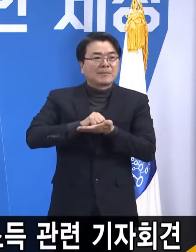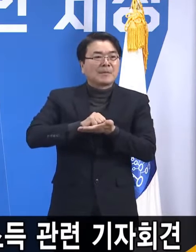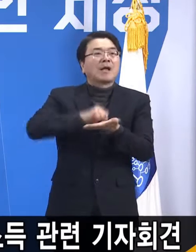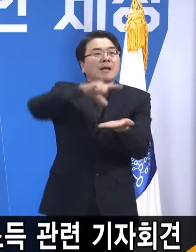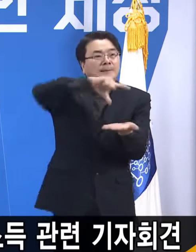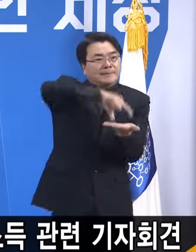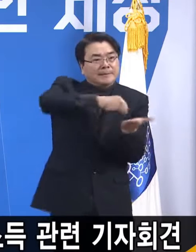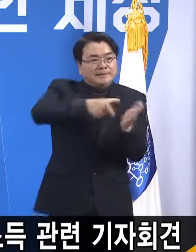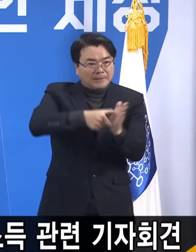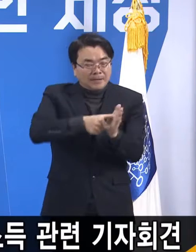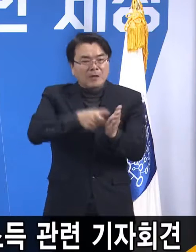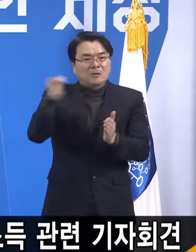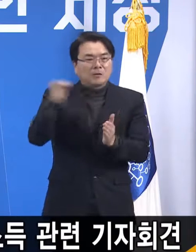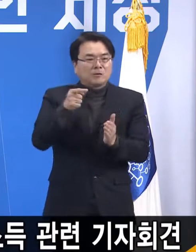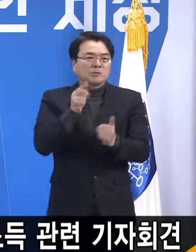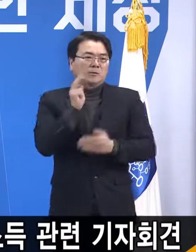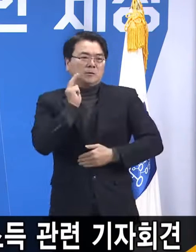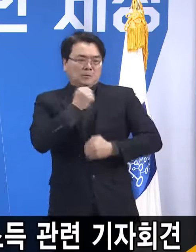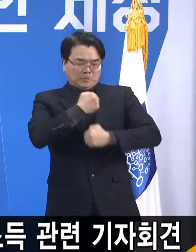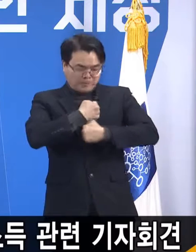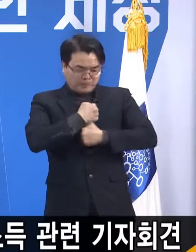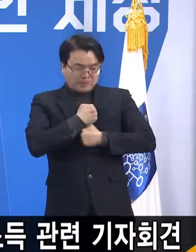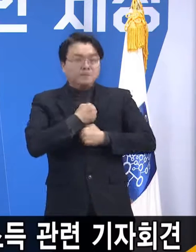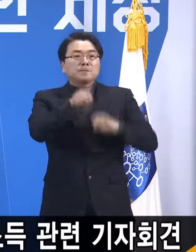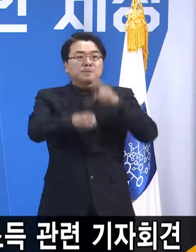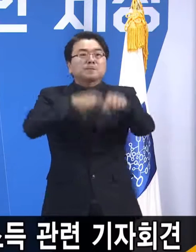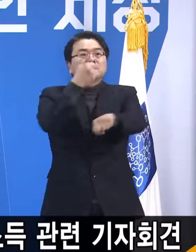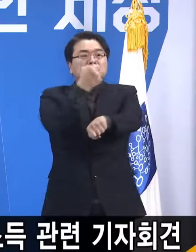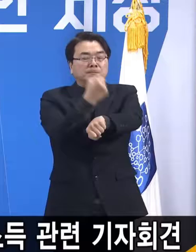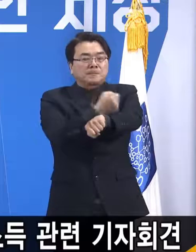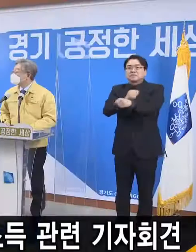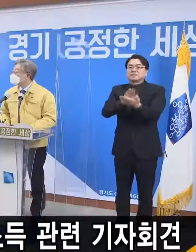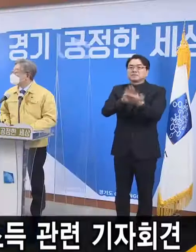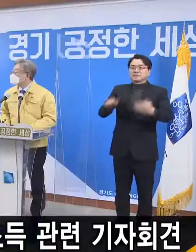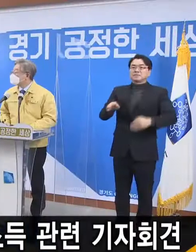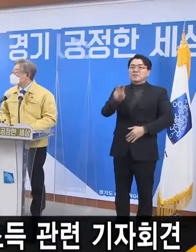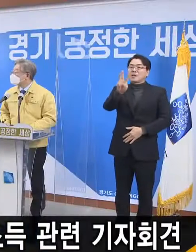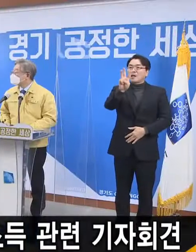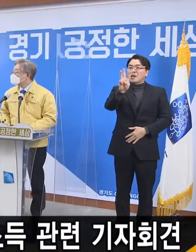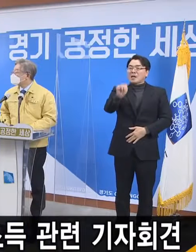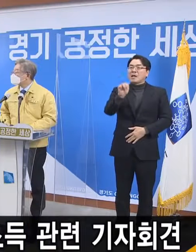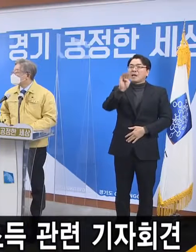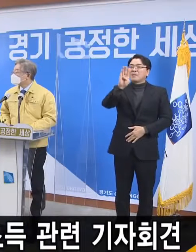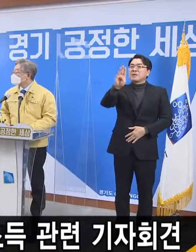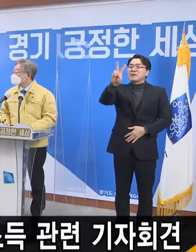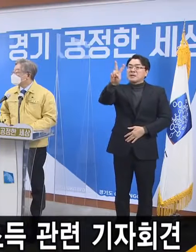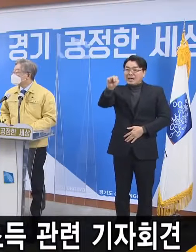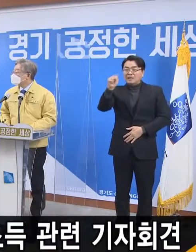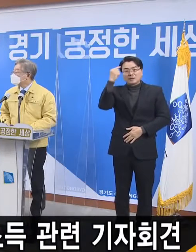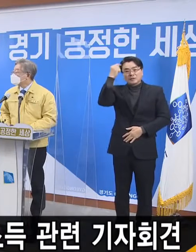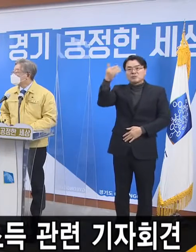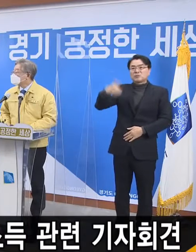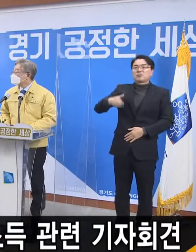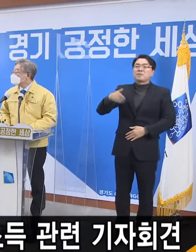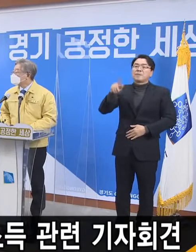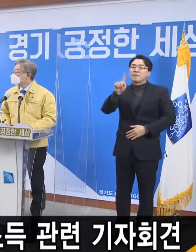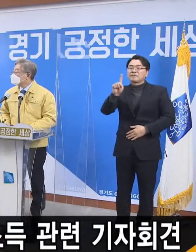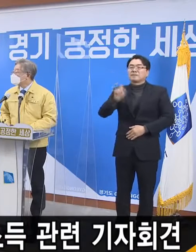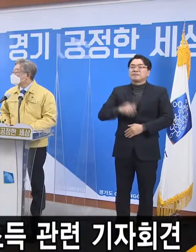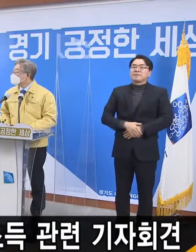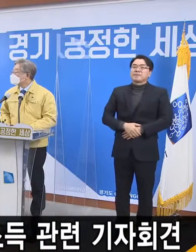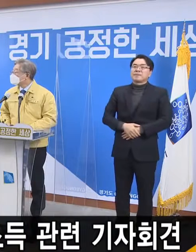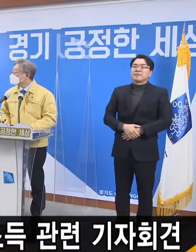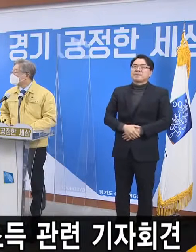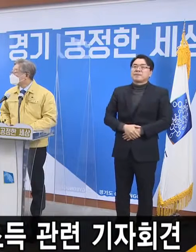또 신중하게 집행하도록 하겠습니다. MBN 이재호 기자입니다. 첫 번째